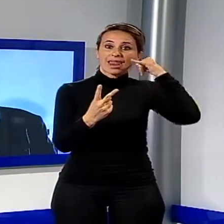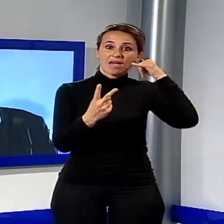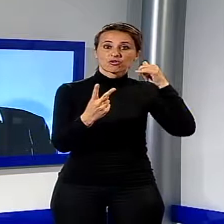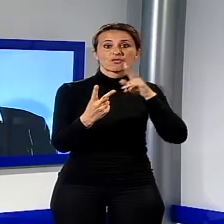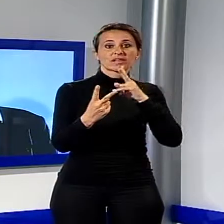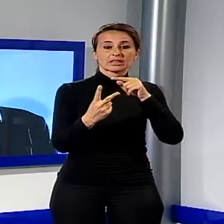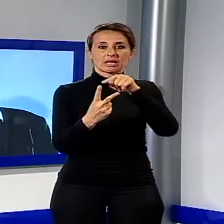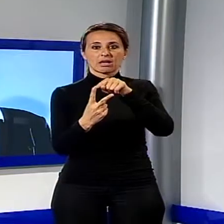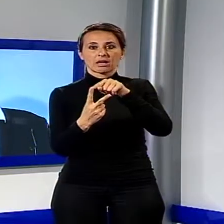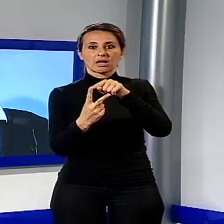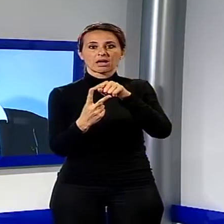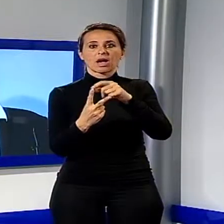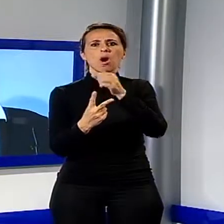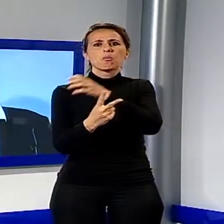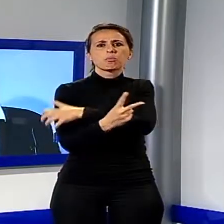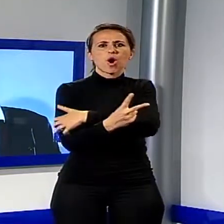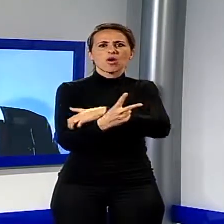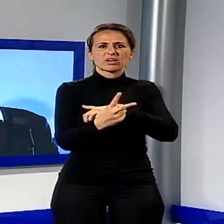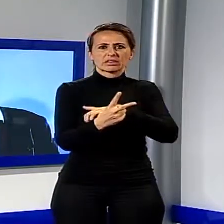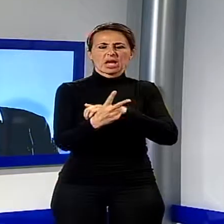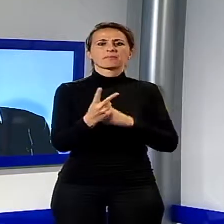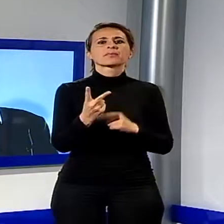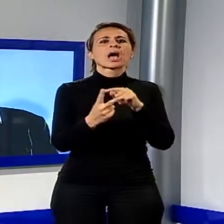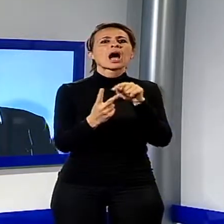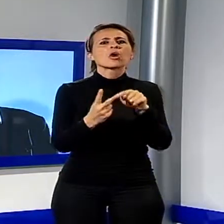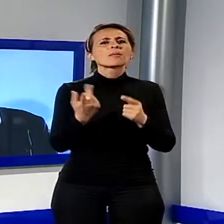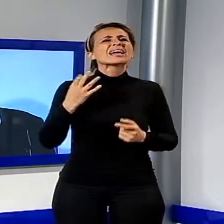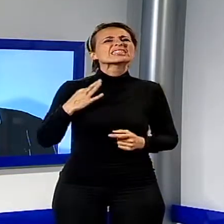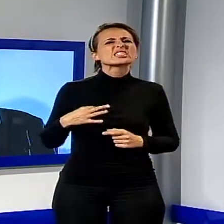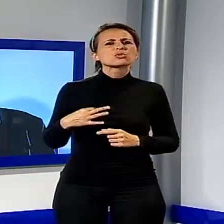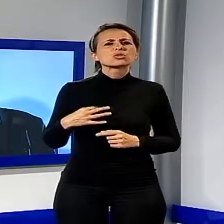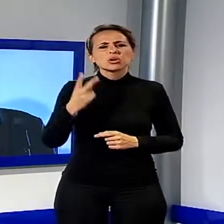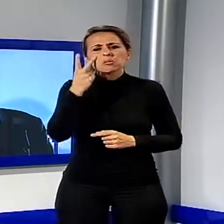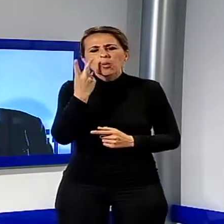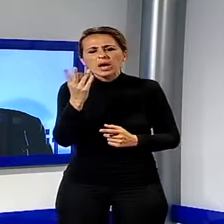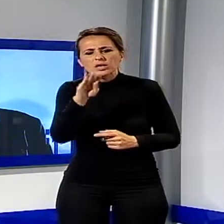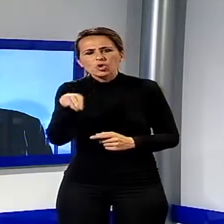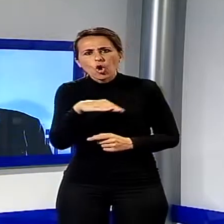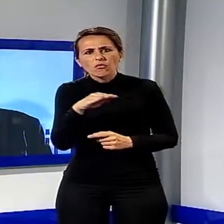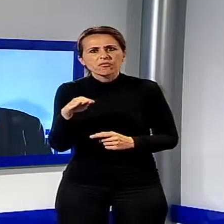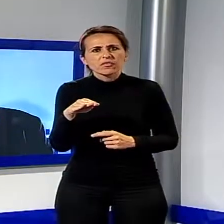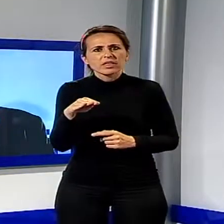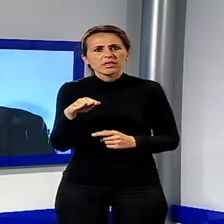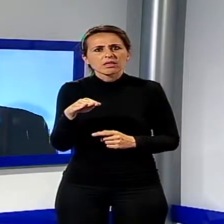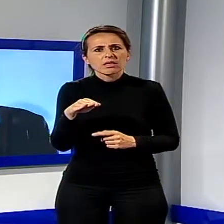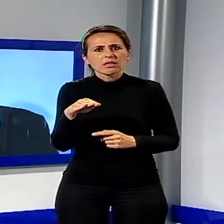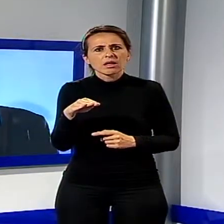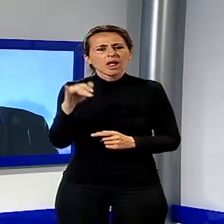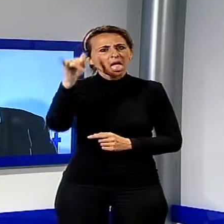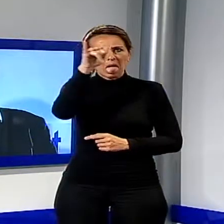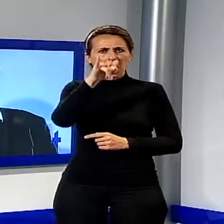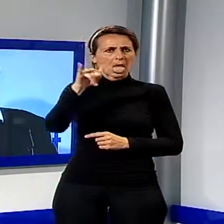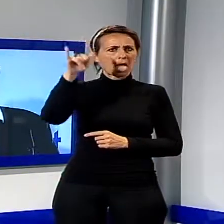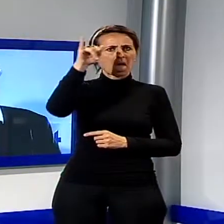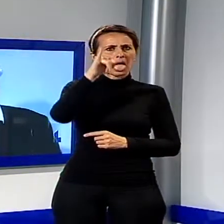istituzioni a fronte di sofferenze così forti e diffuse sul nostro territorio? Quelle telefoni a